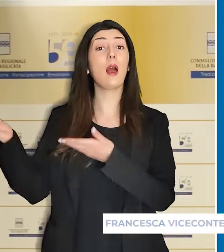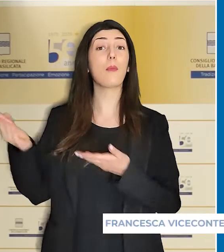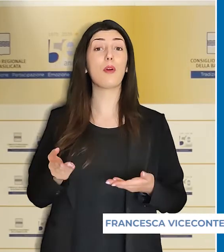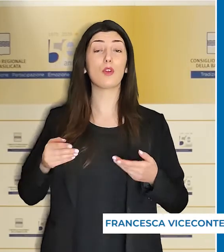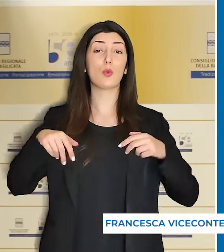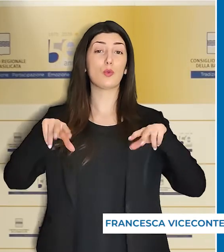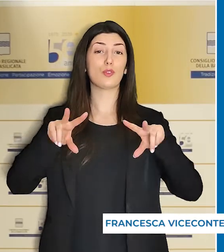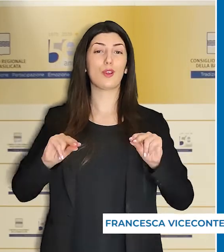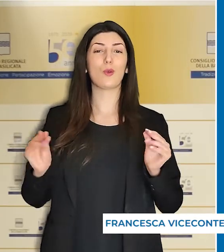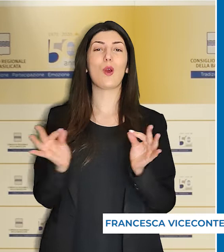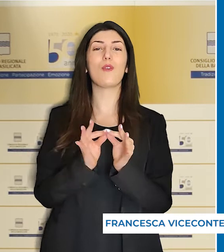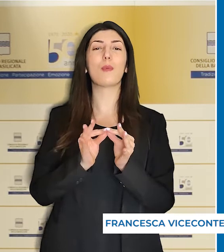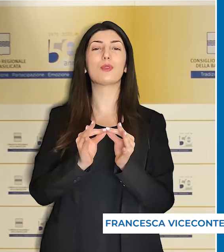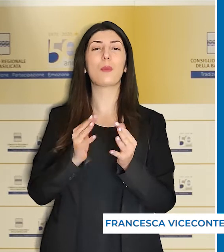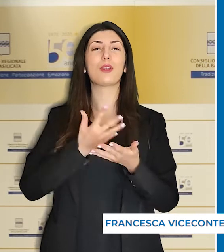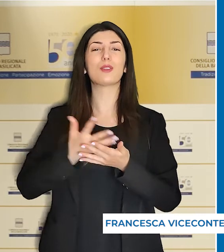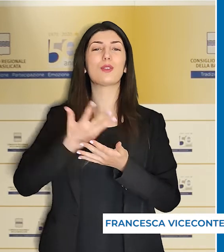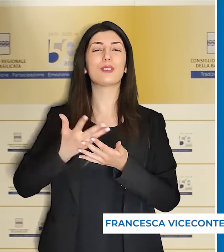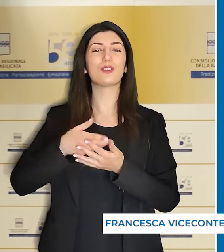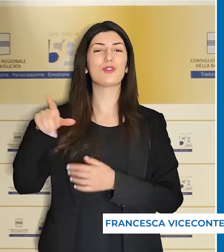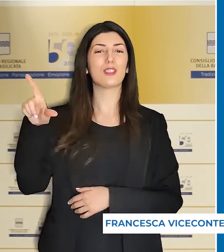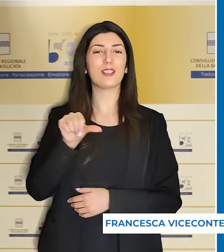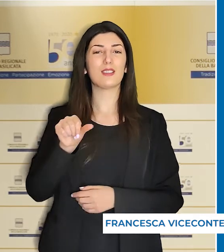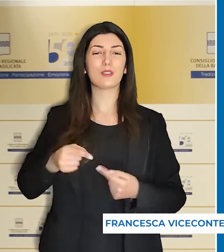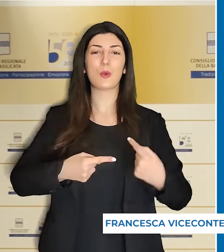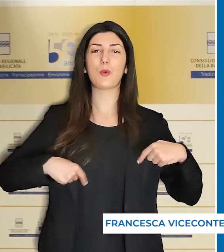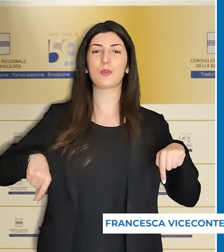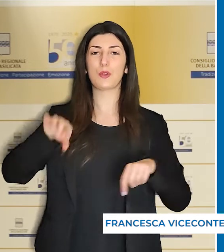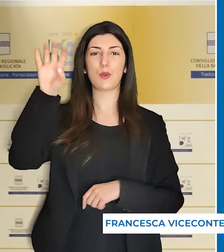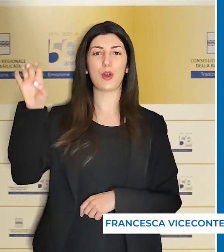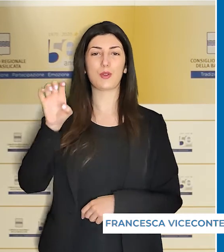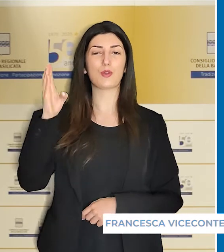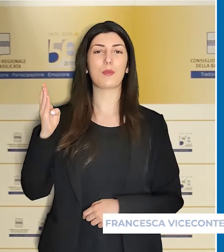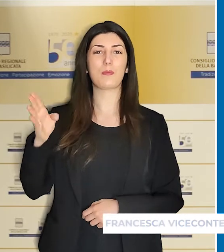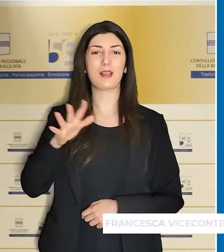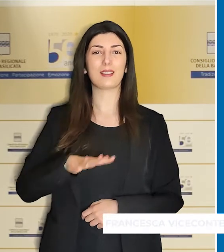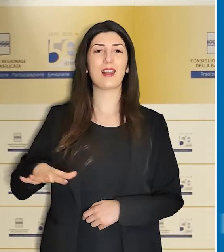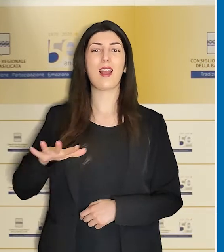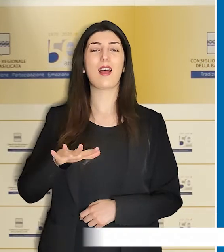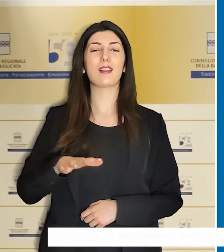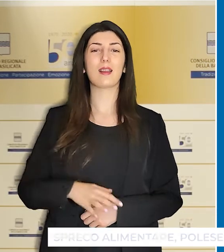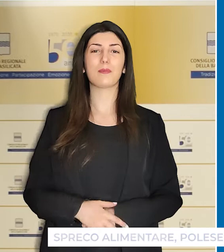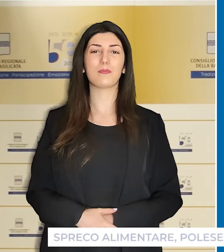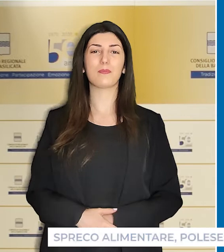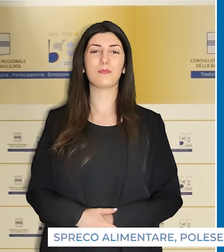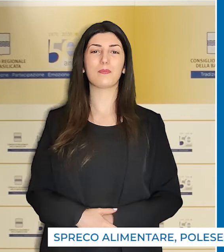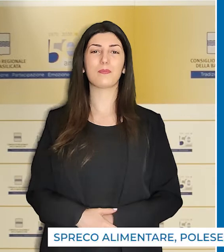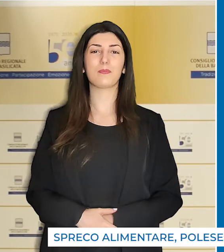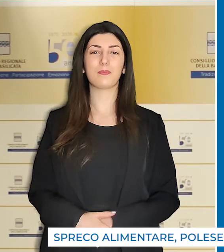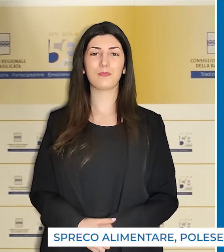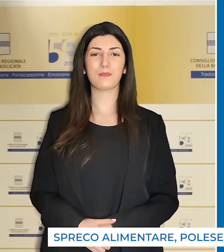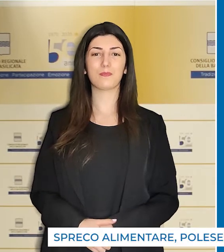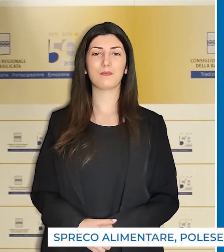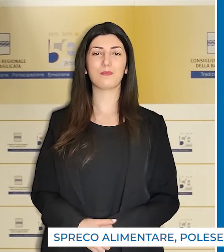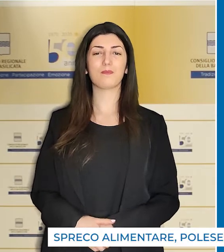Benvenuti al nuovo appuntamento del TGLIS del Consiglio regionale della Basilicata. Ho sposato